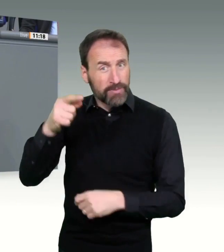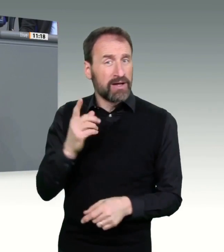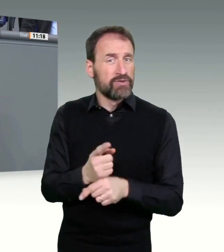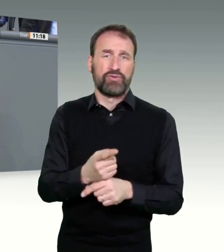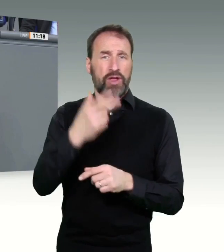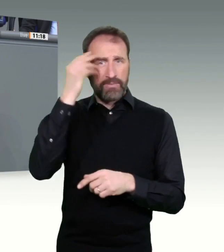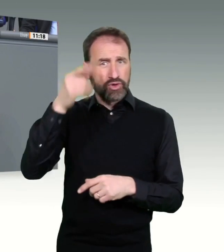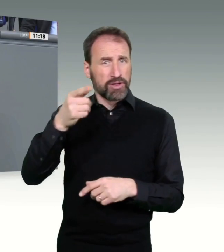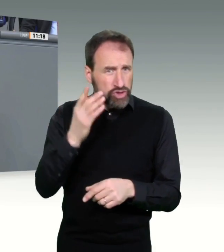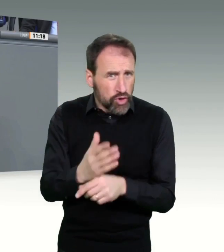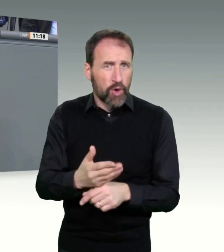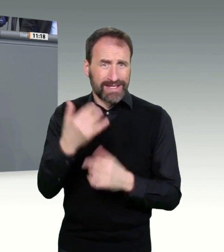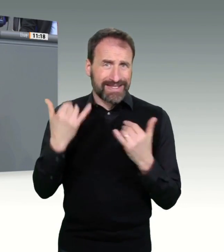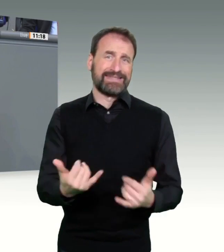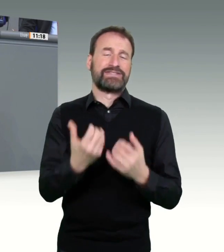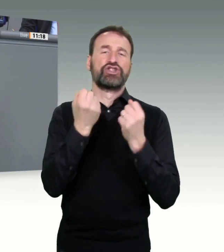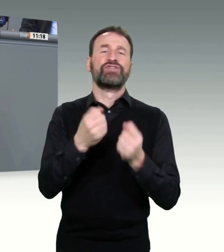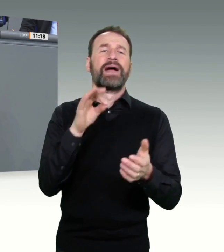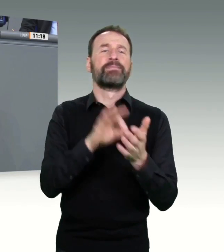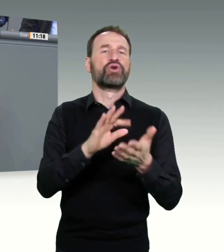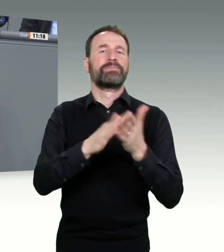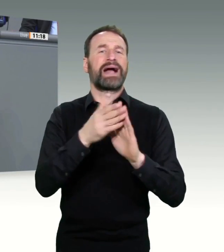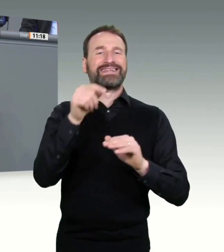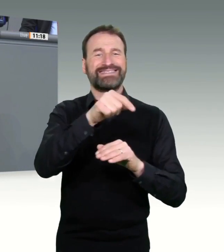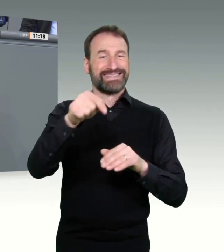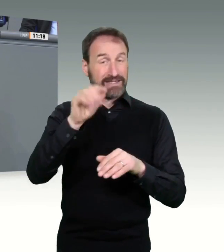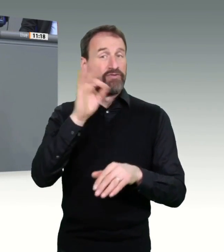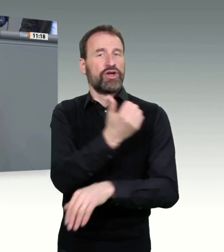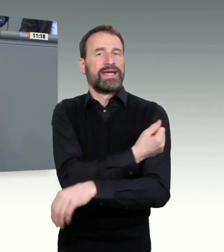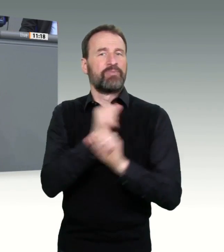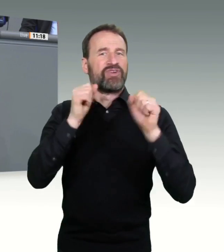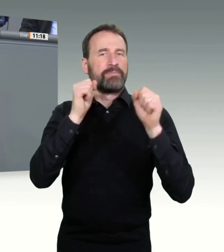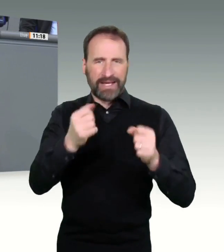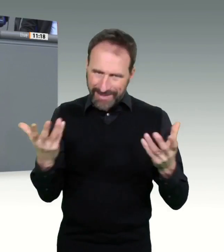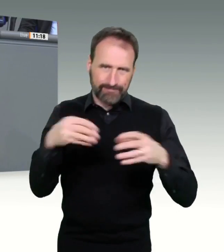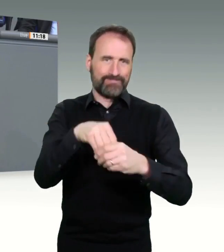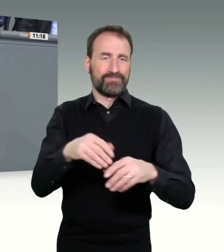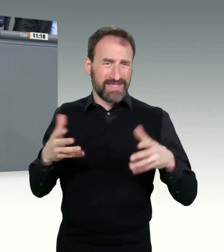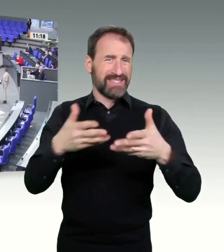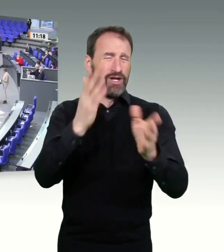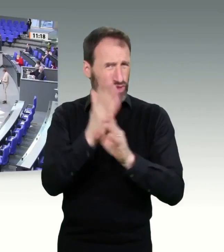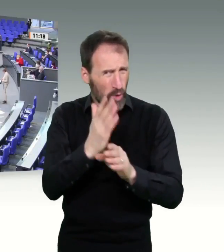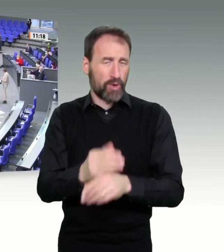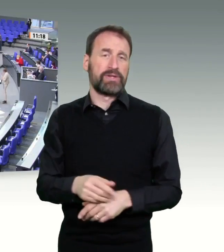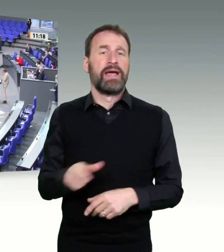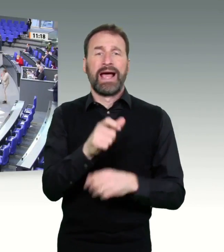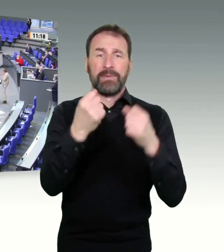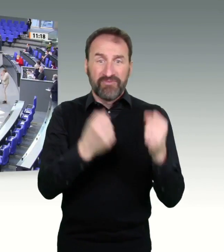Spahn, wirklich zügig die angepasste Verordnung aus Ihrem Hause. Die Fragen zur Logistik, zur Verteilung, natürlich